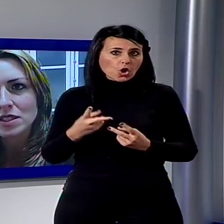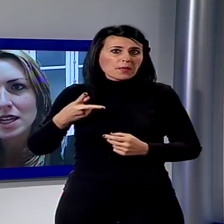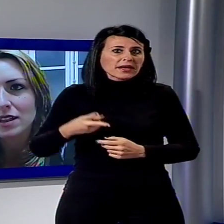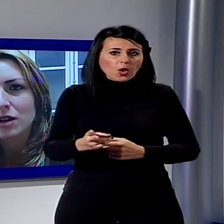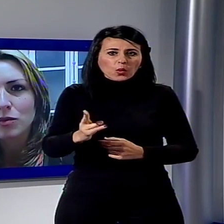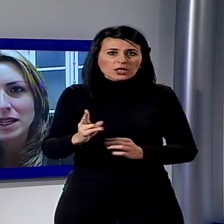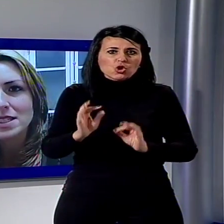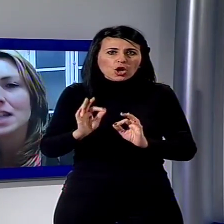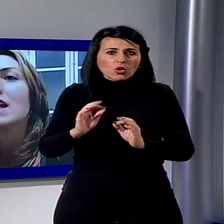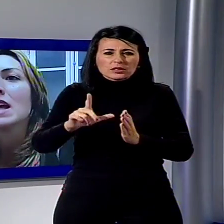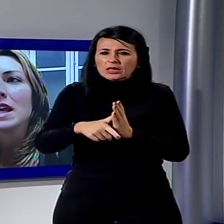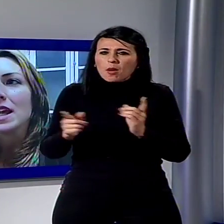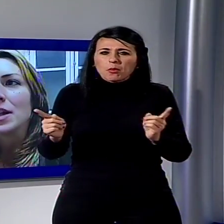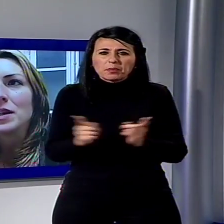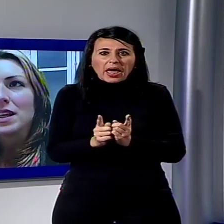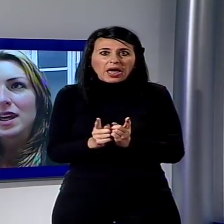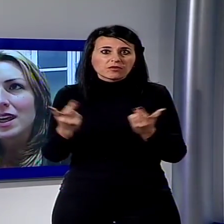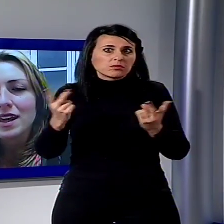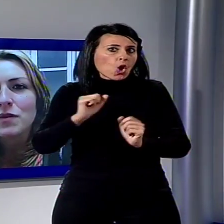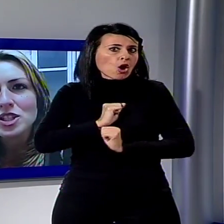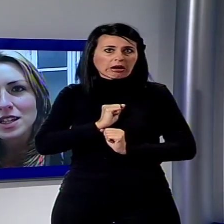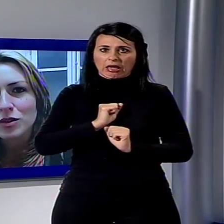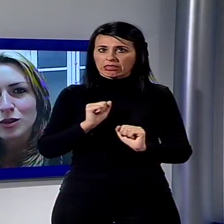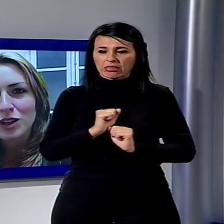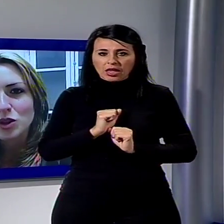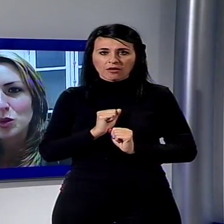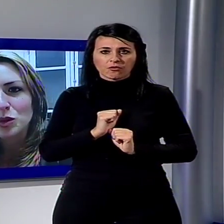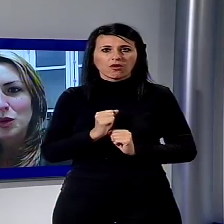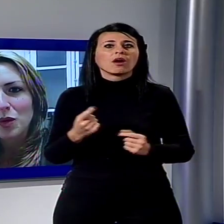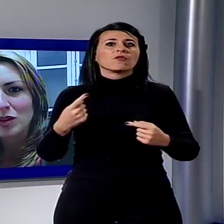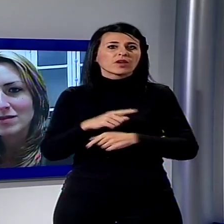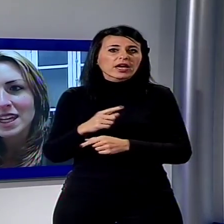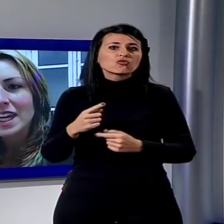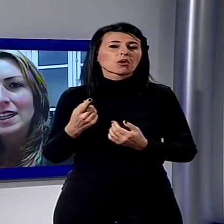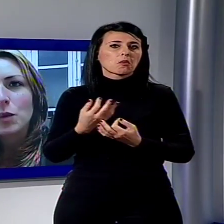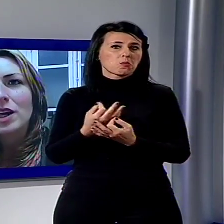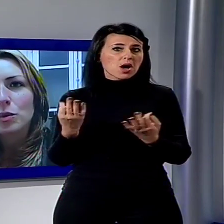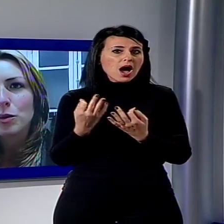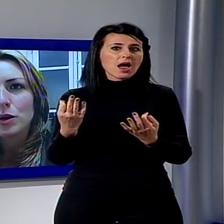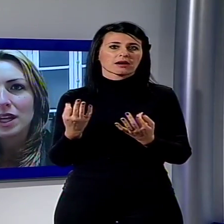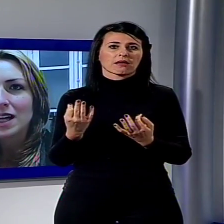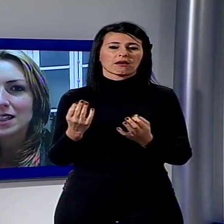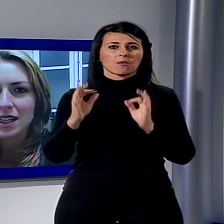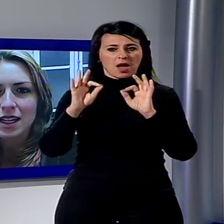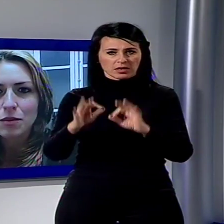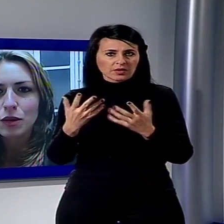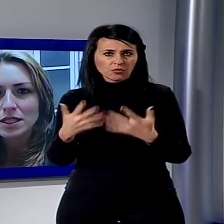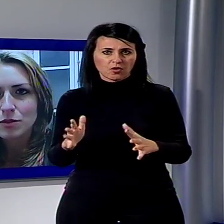insediate da un mese e quindi invece è stato raggiunto il traguardo più importante in pochissimo